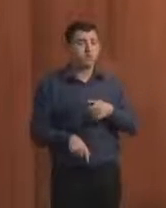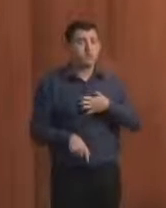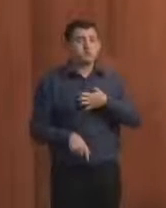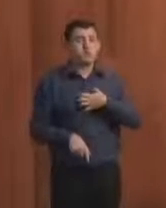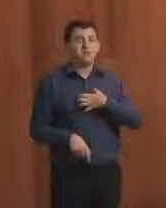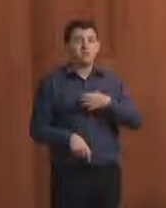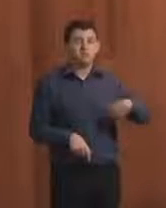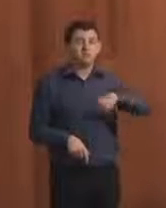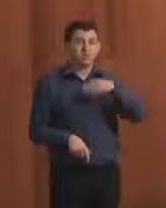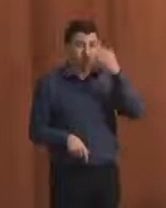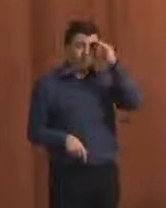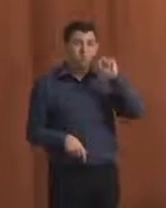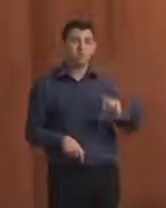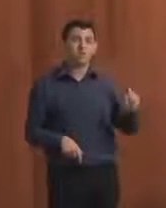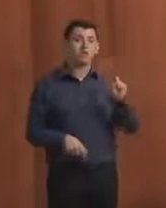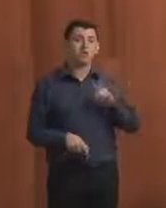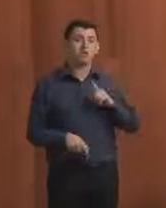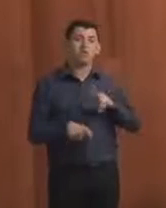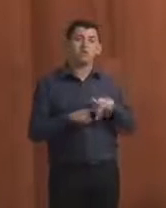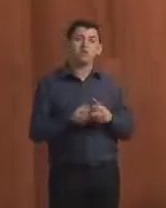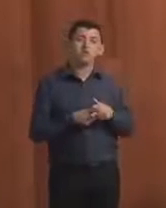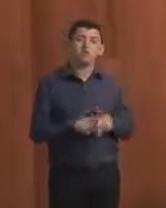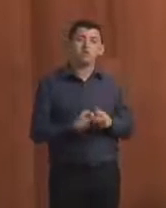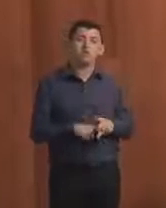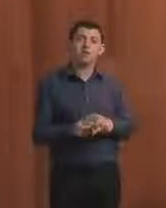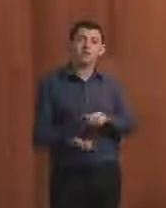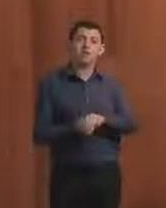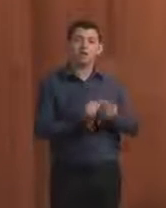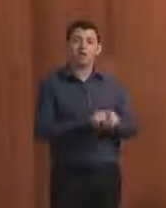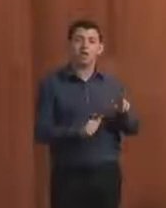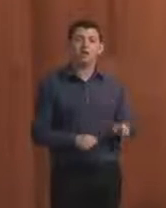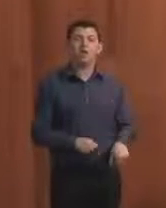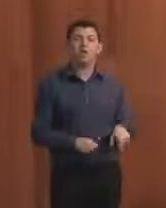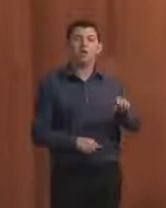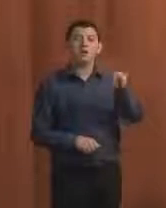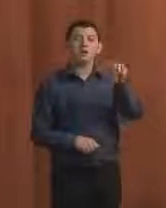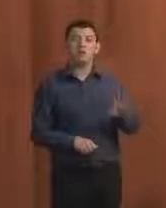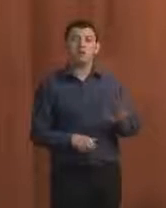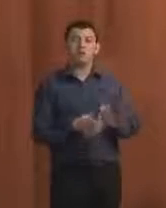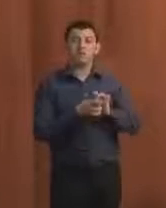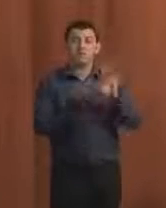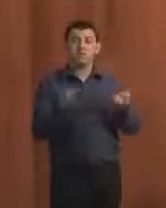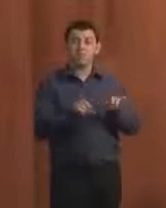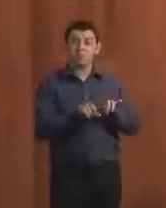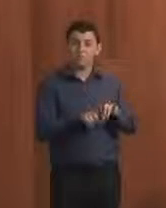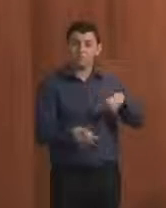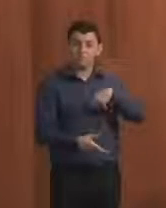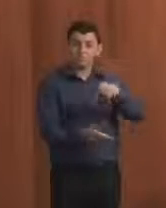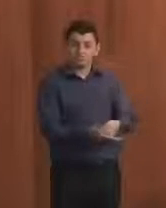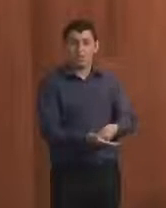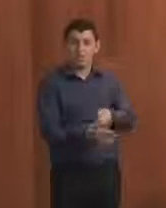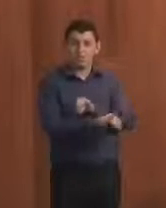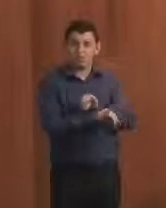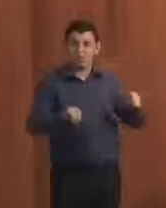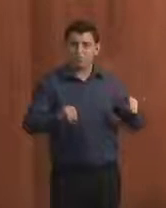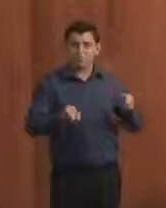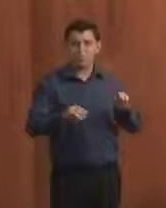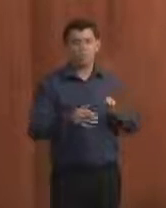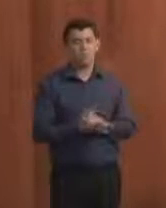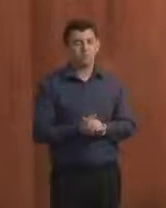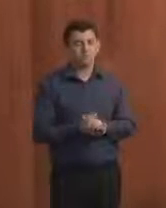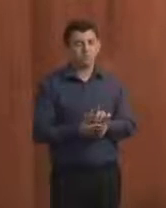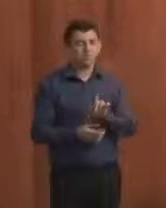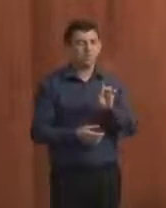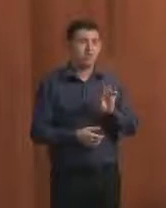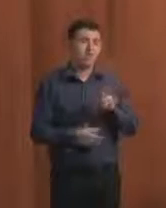entende que as ferramentas adequadas deveriam ser em software livre, mas também garantiu o acesso à informação, não apenas ferramentas